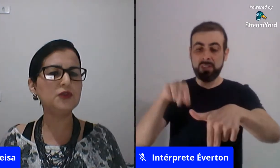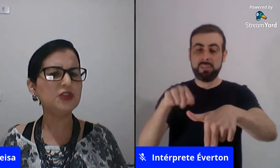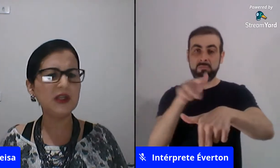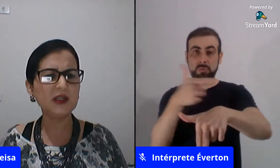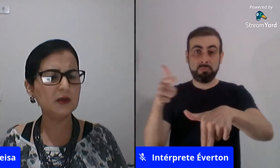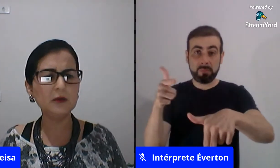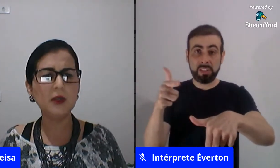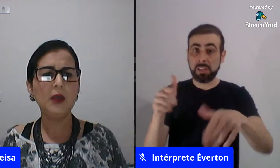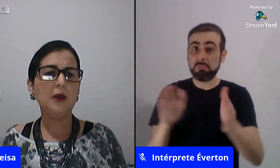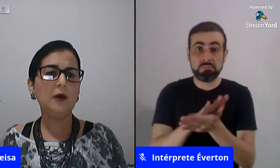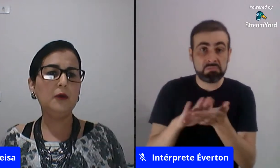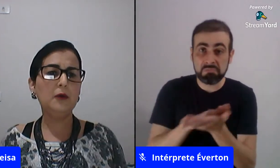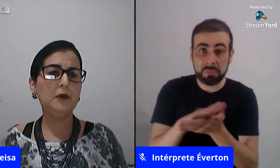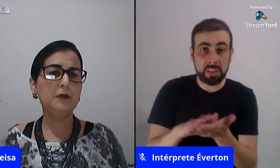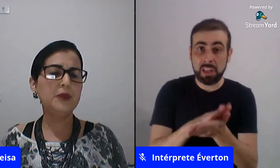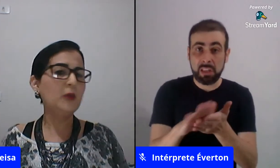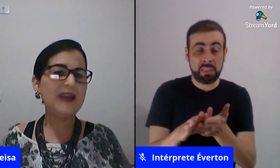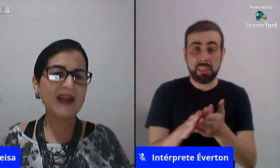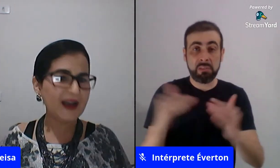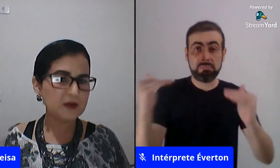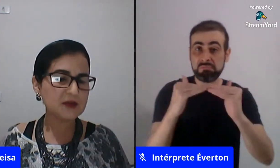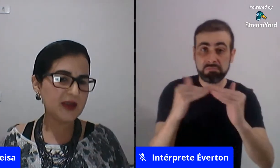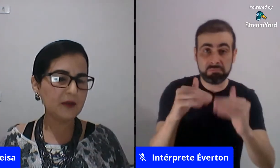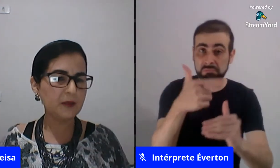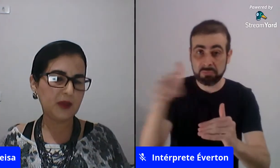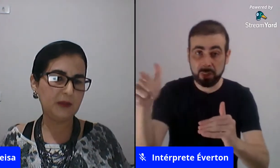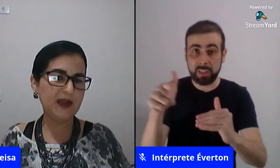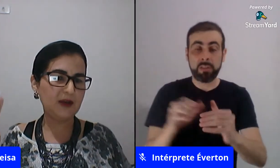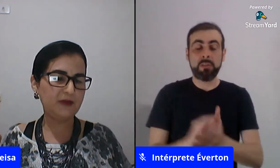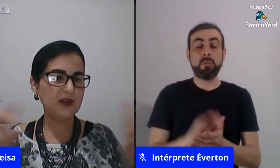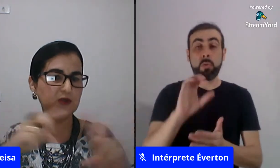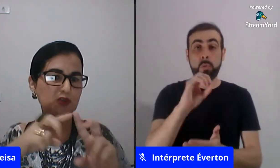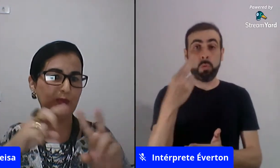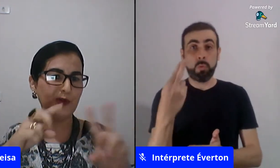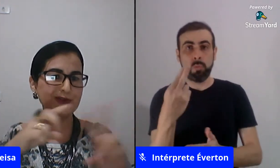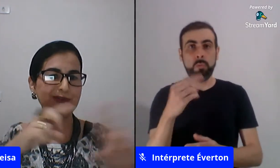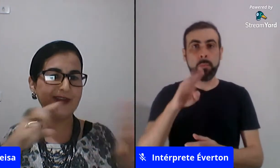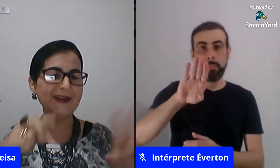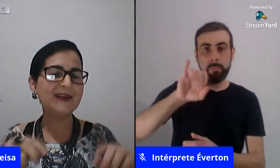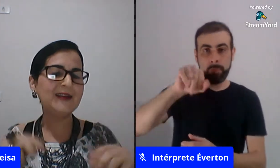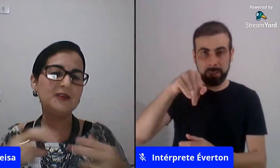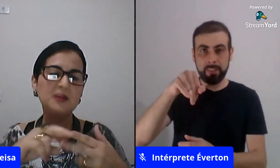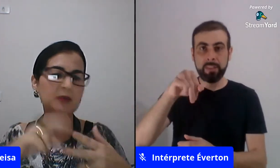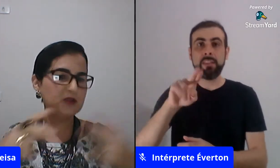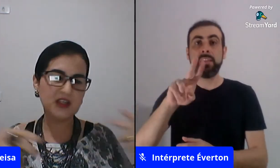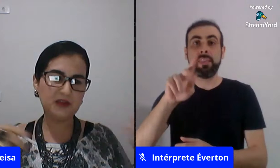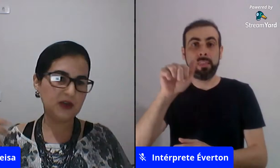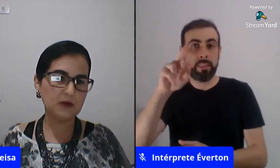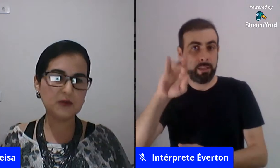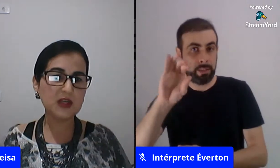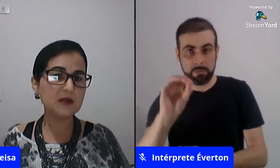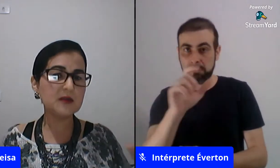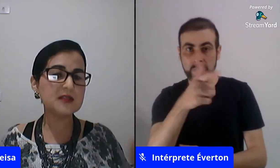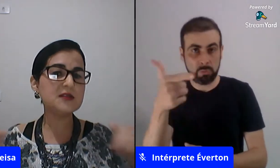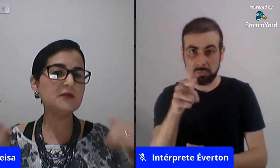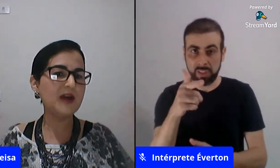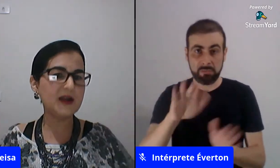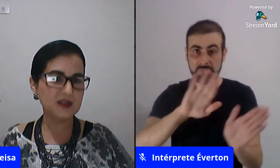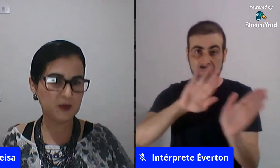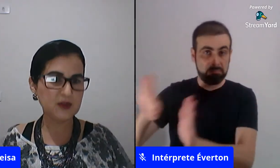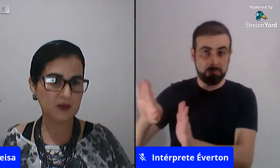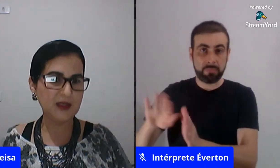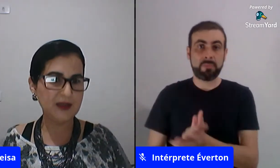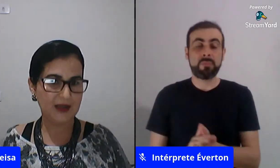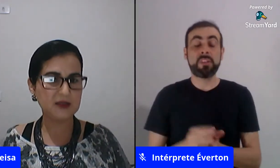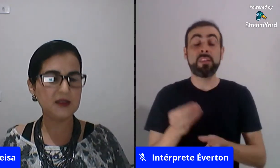exemplo com nenhum gênero ou não binários né que binário vem de oposto né então também não se identifica com o gênero então assim são